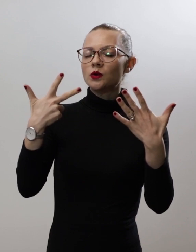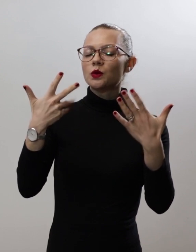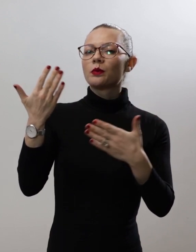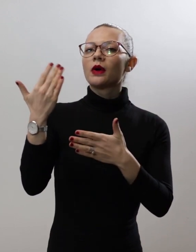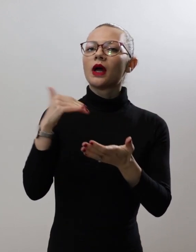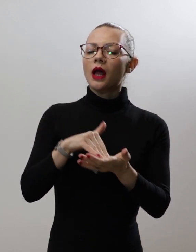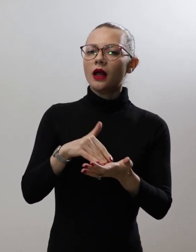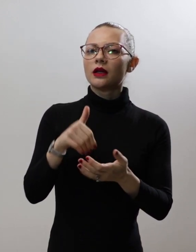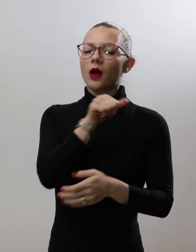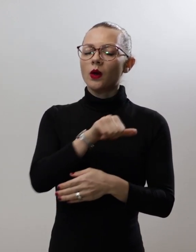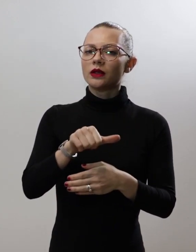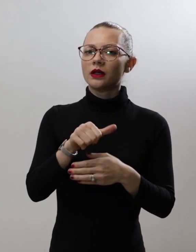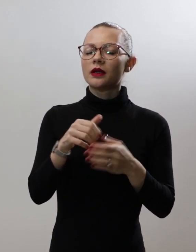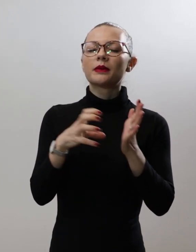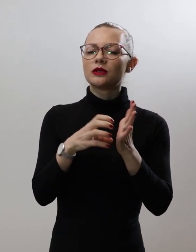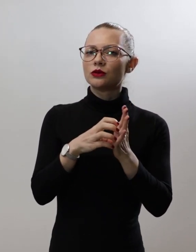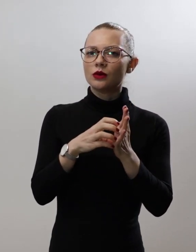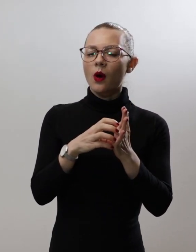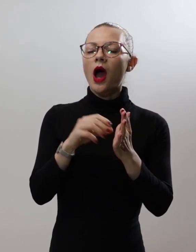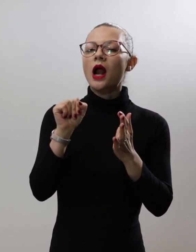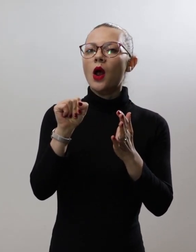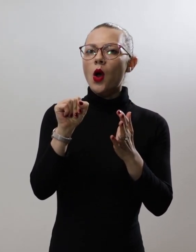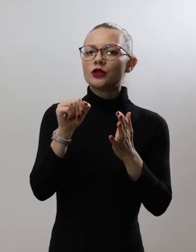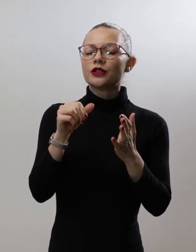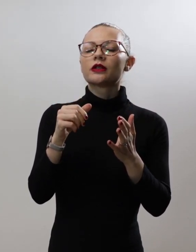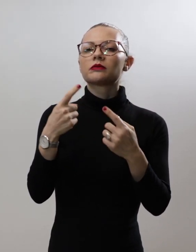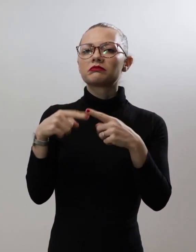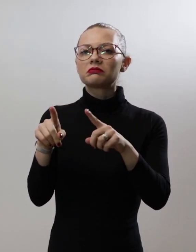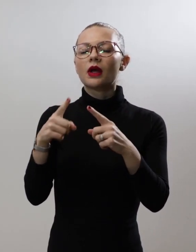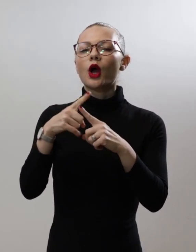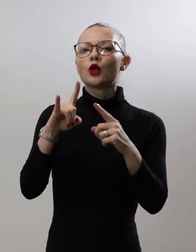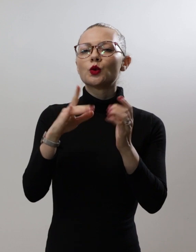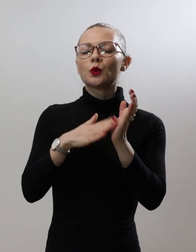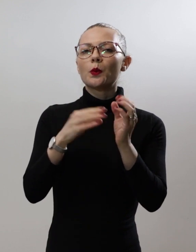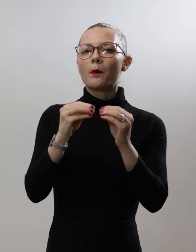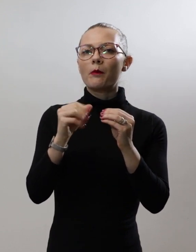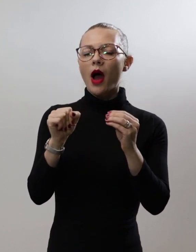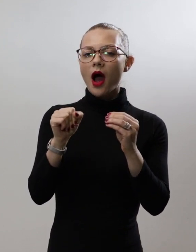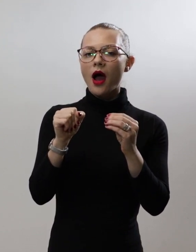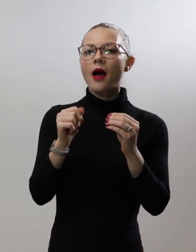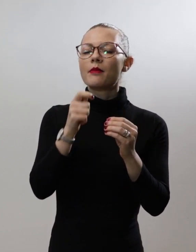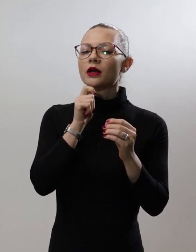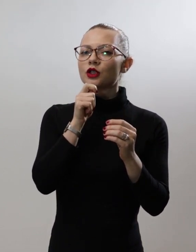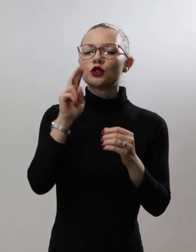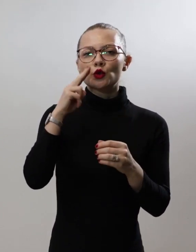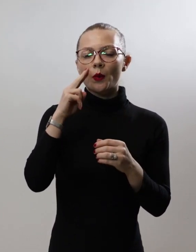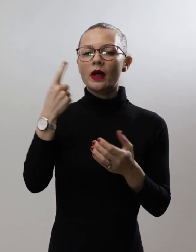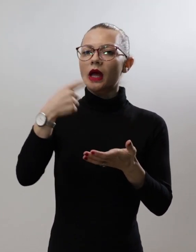откриена во археолошкиот локалитет Тумба-Маджари во Скопје во 1981 година.